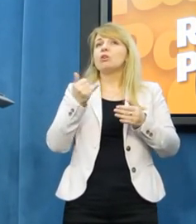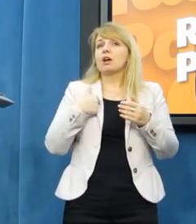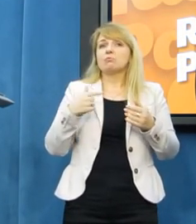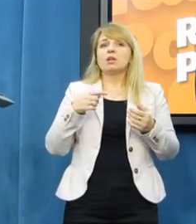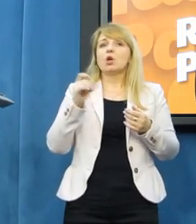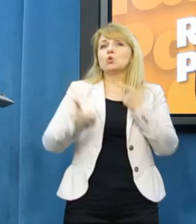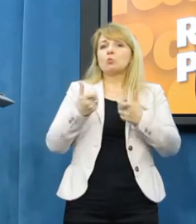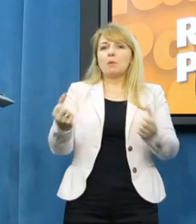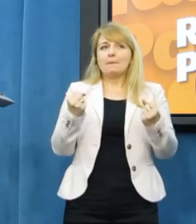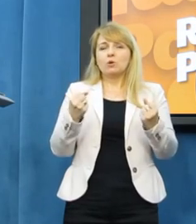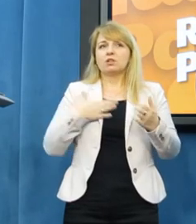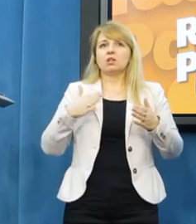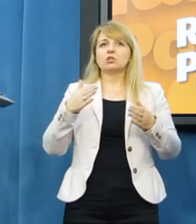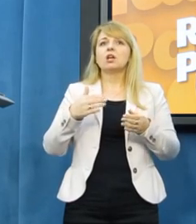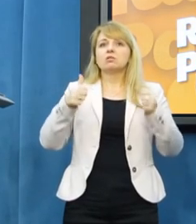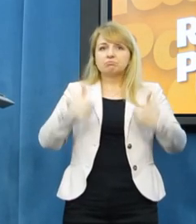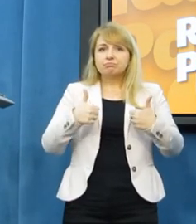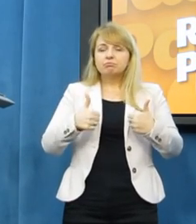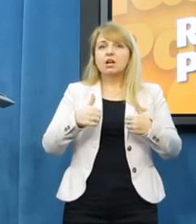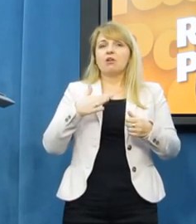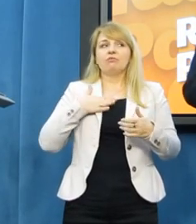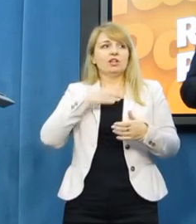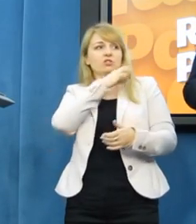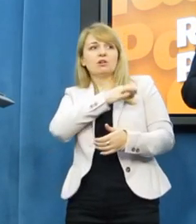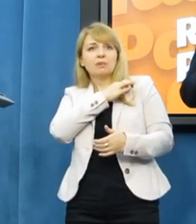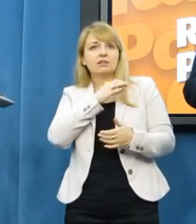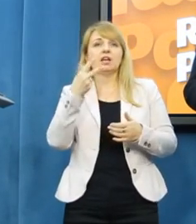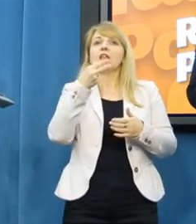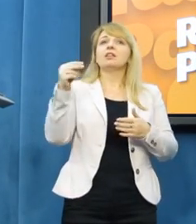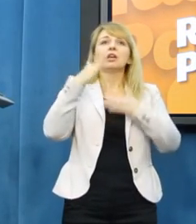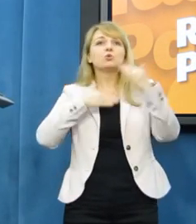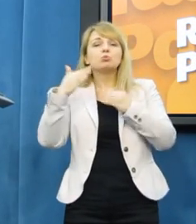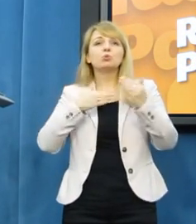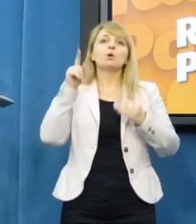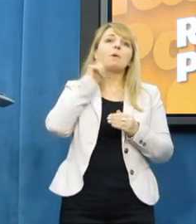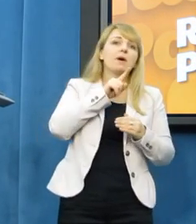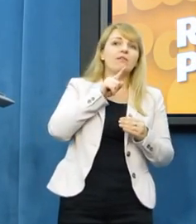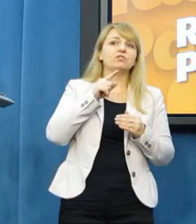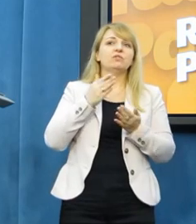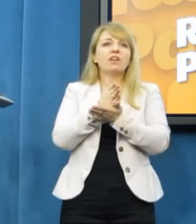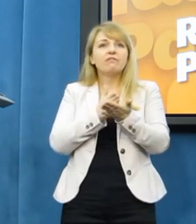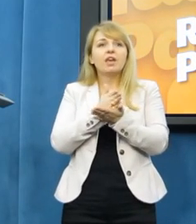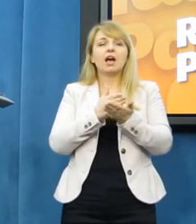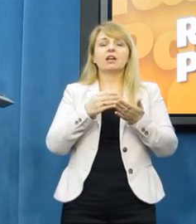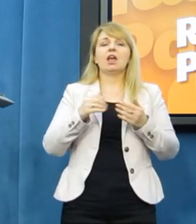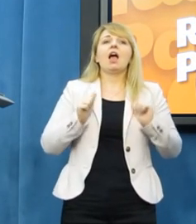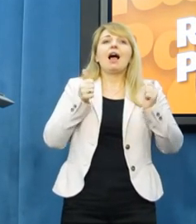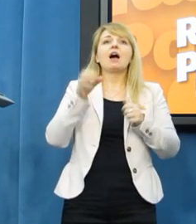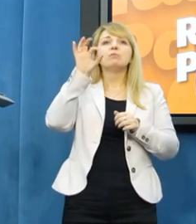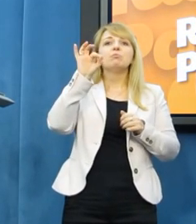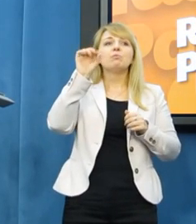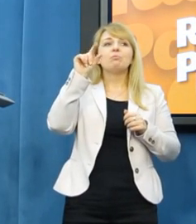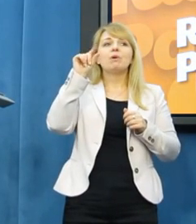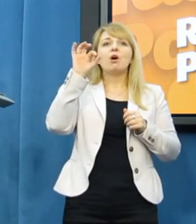pozycje w dodzkazowych partiach, nie zbudujemy prawdziwej nadziei na odsunięcie Platformy i PiS-u